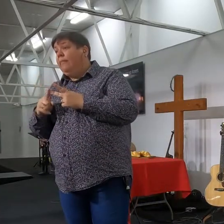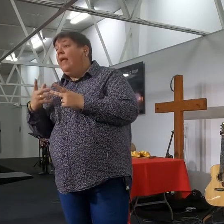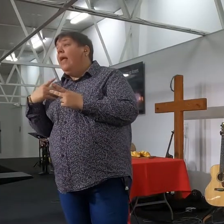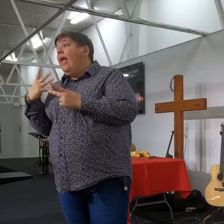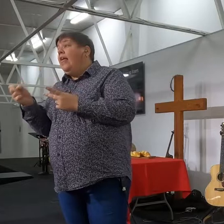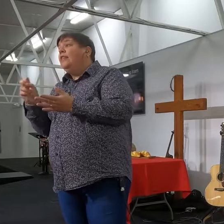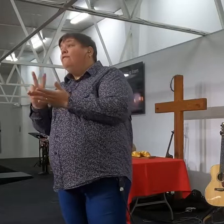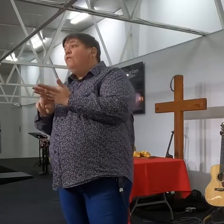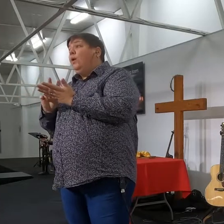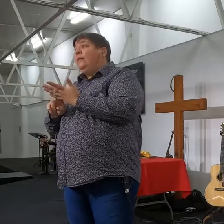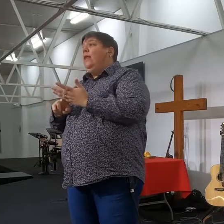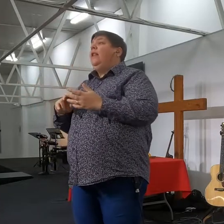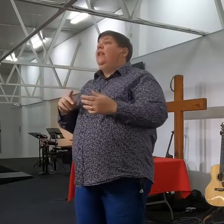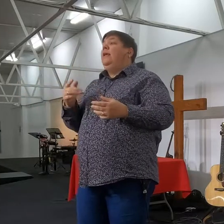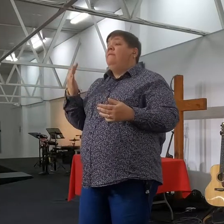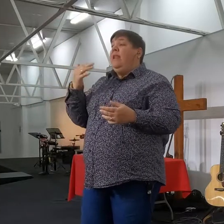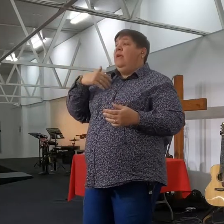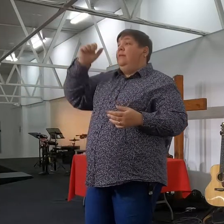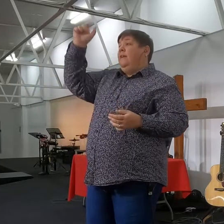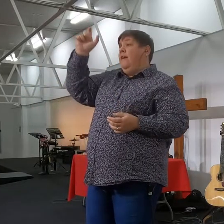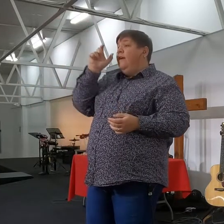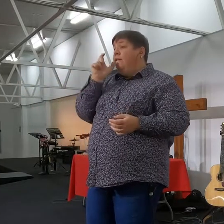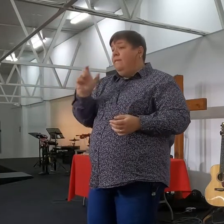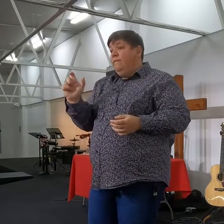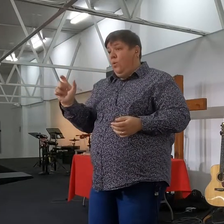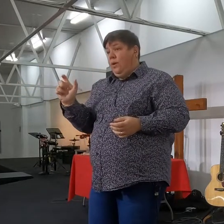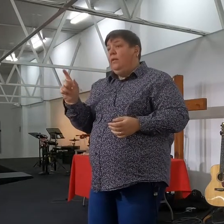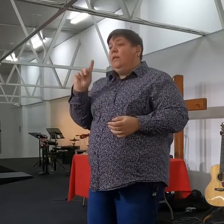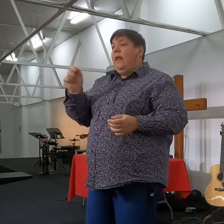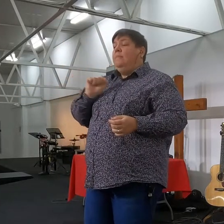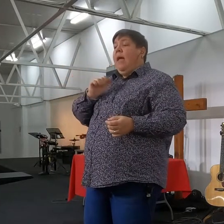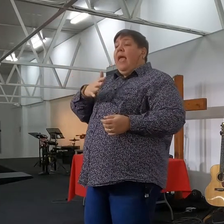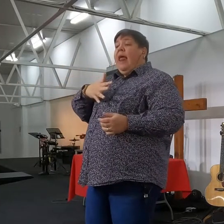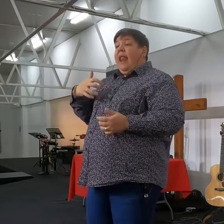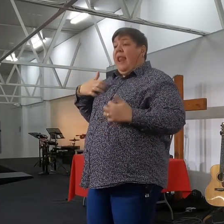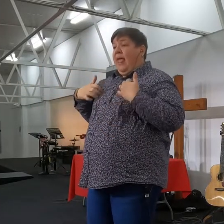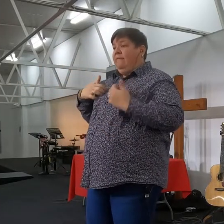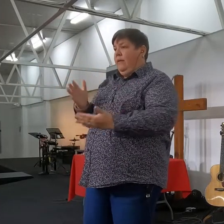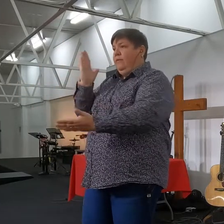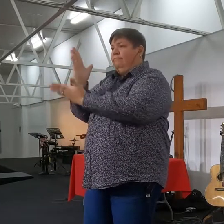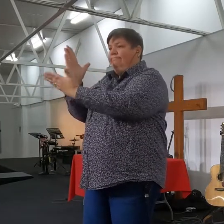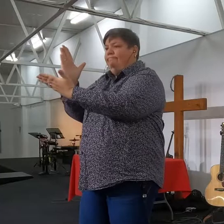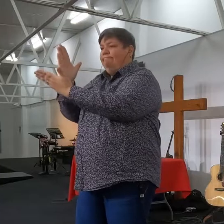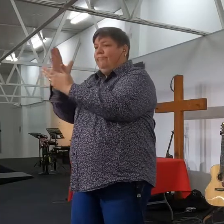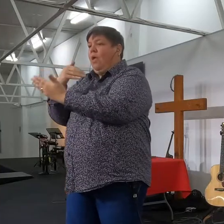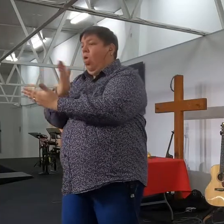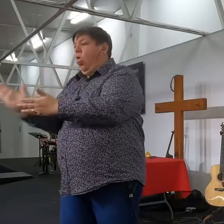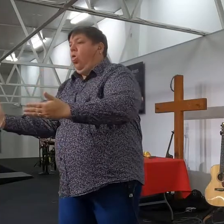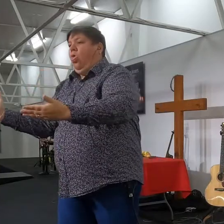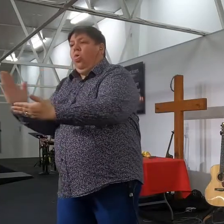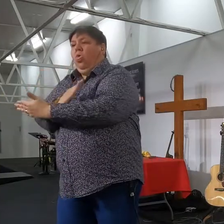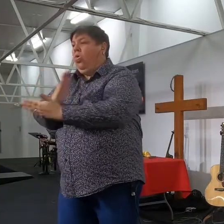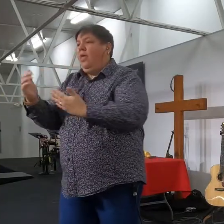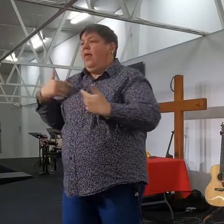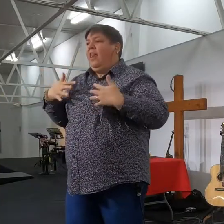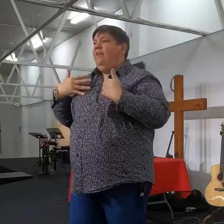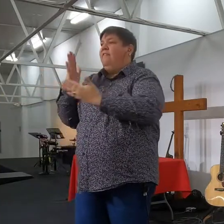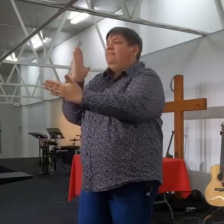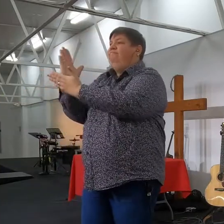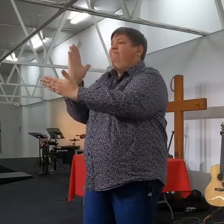woord van die Heere in my hart baare, is dit hou my leven op koers. Dit hou my leven op koers. En dis wat Spreker sê, Salomo sê dit van sy sien, in